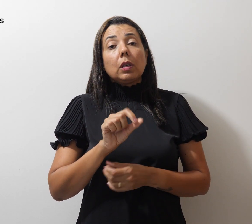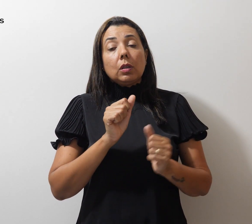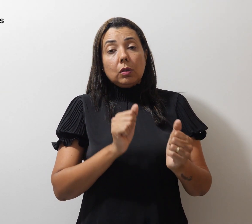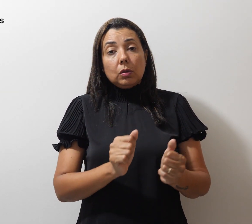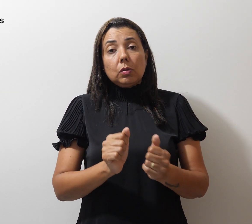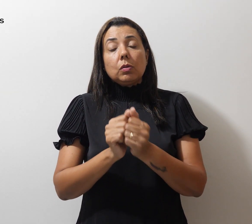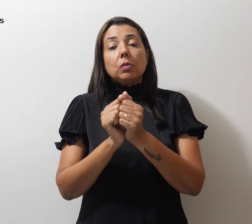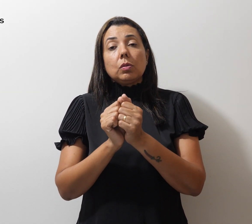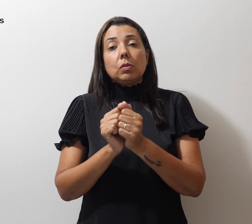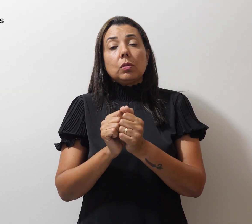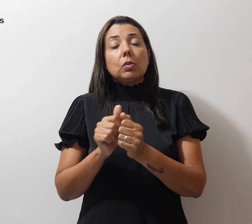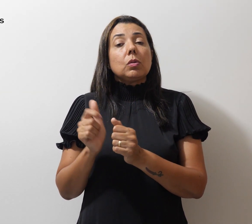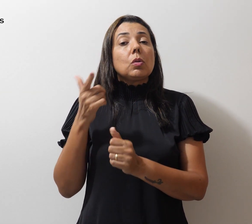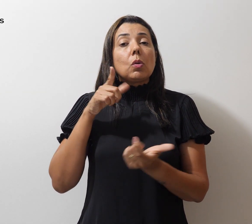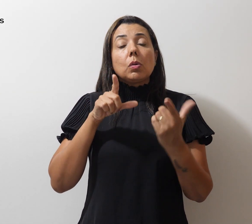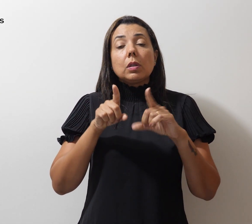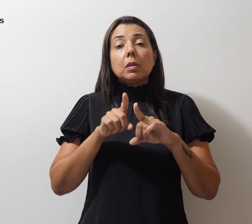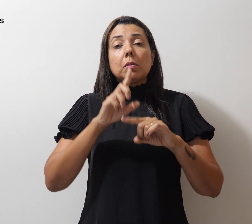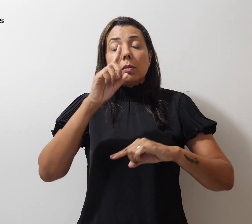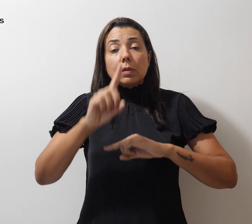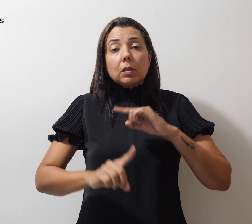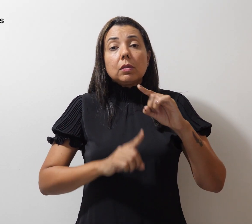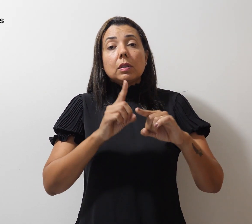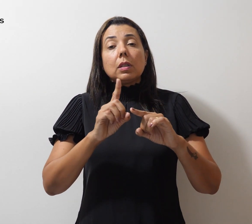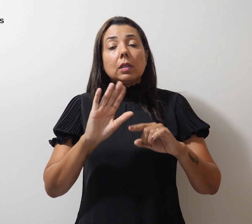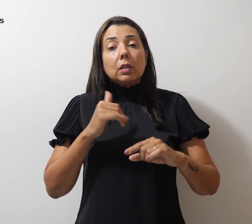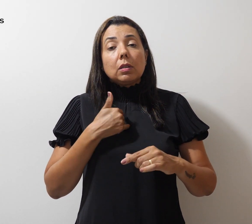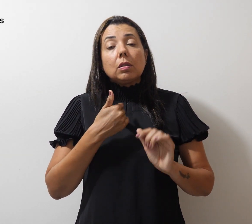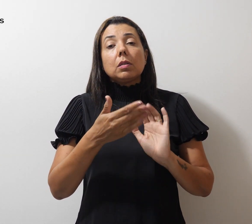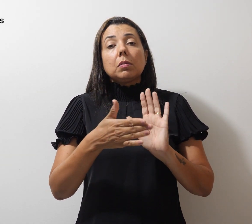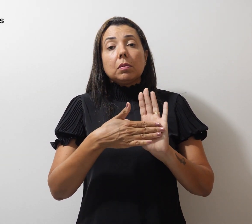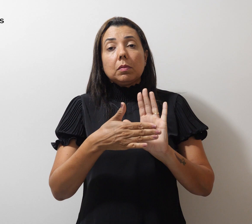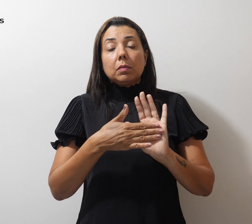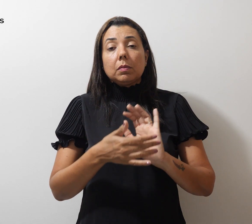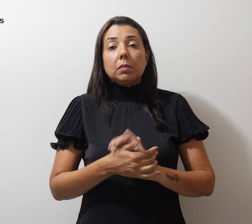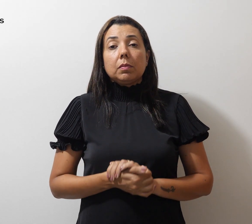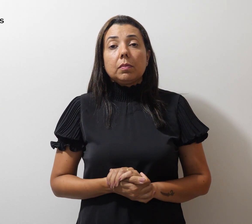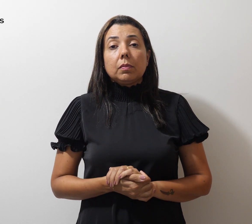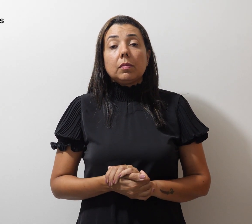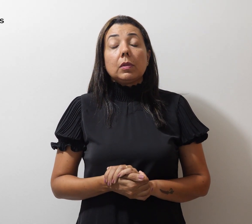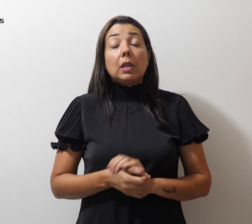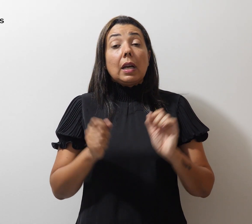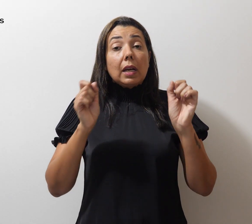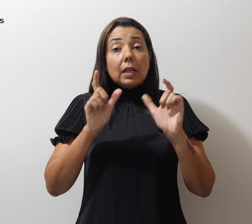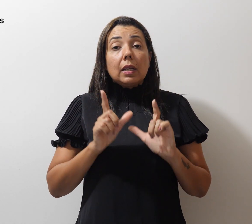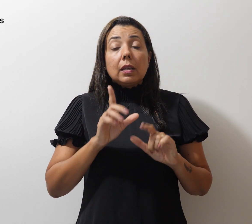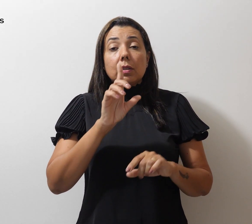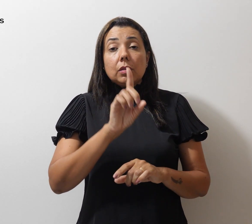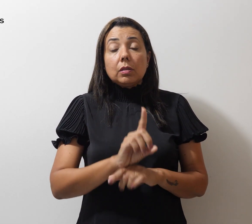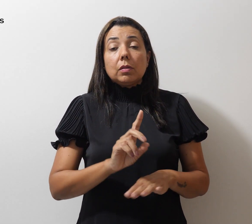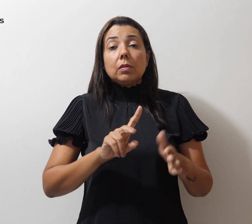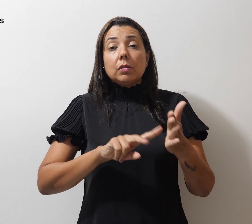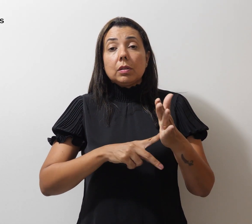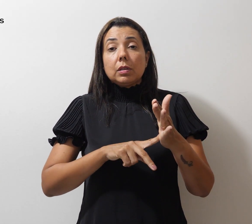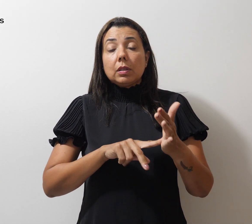conseguiremos avançar nas nossas pautas. Alerta o diretor do SimproDF,